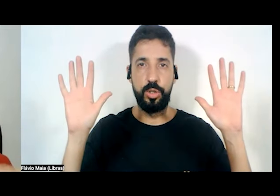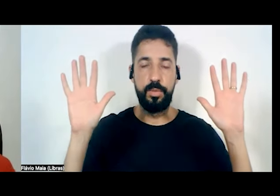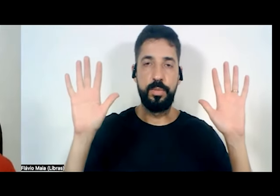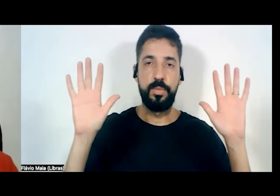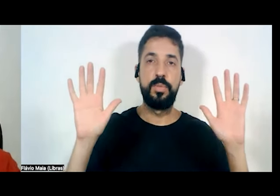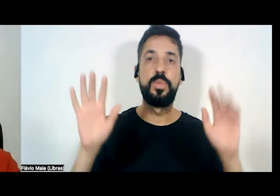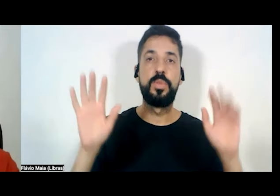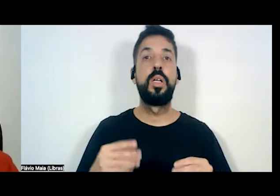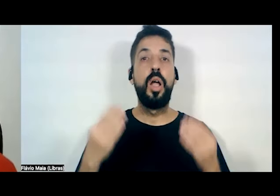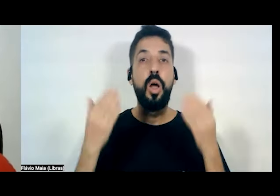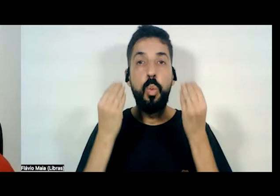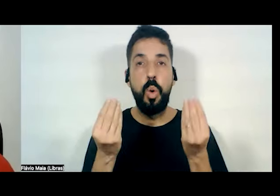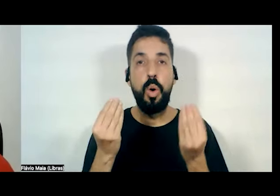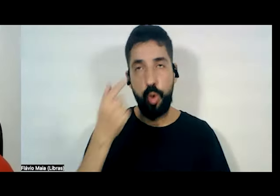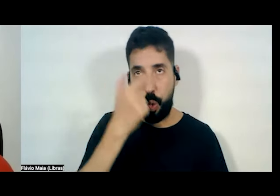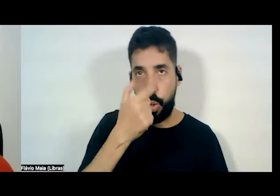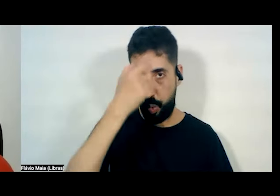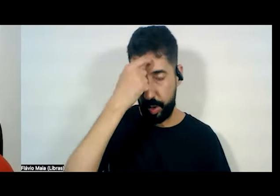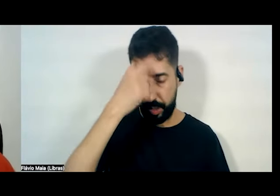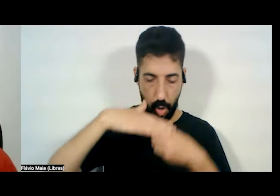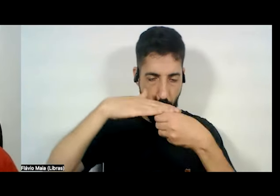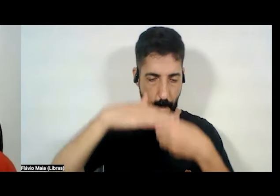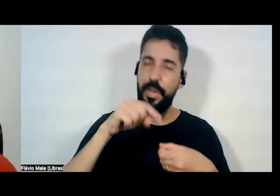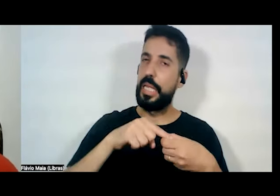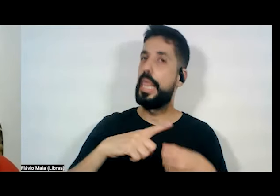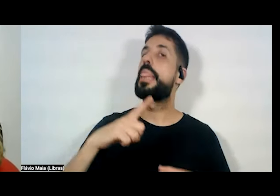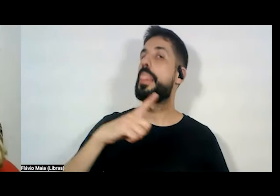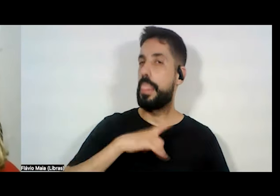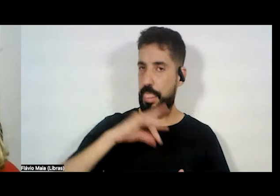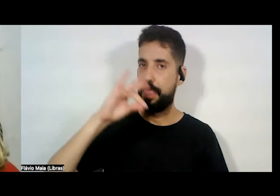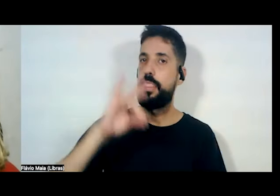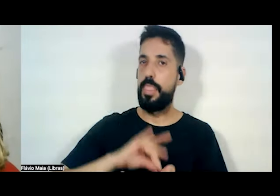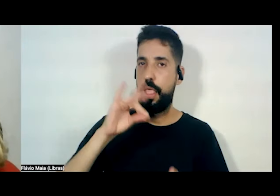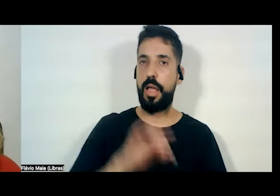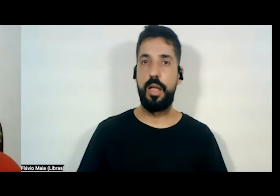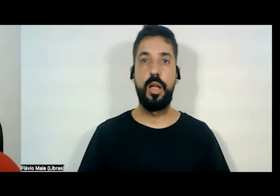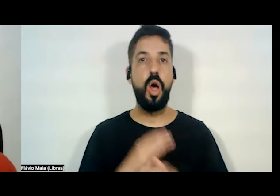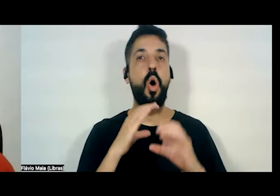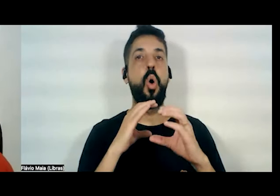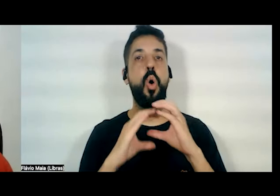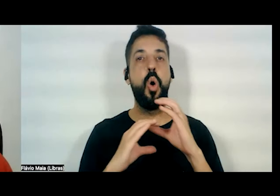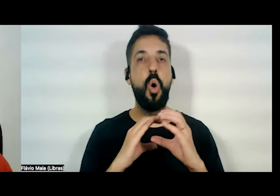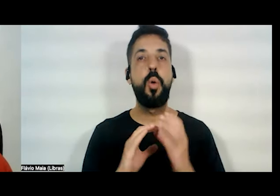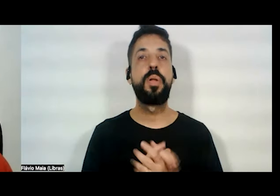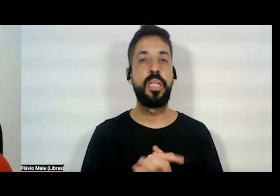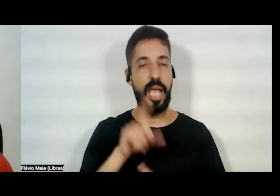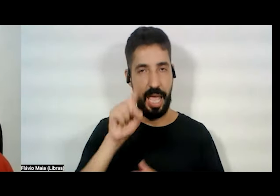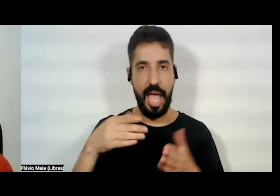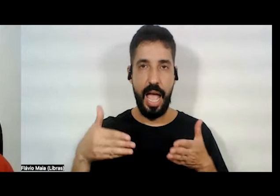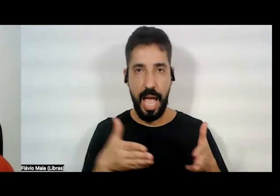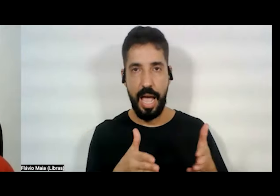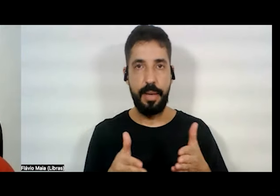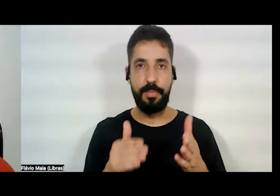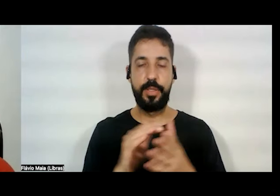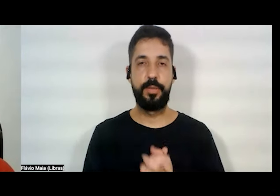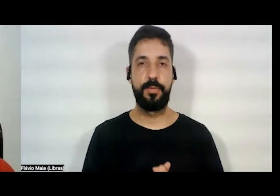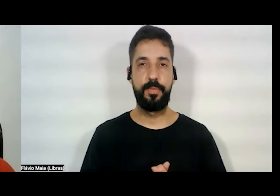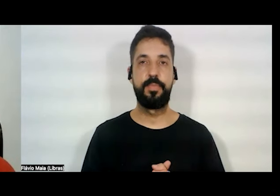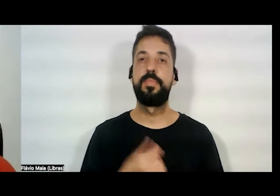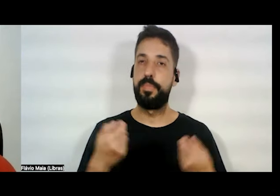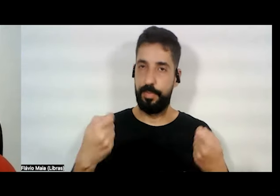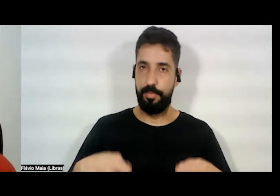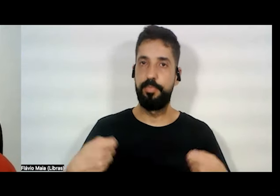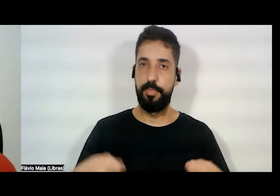consciência de que as opressões existem. E a comunicação é o caminho pelo qual nós precisamos